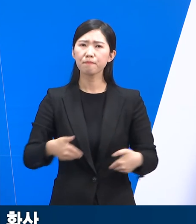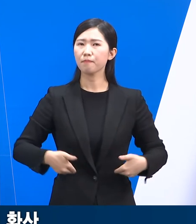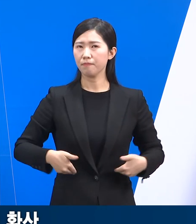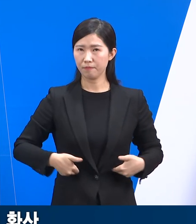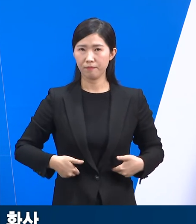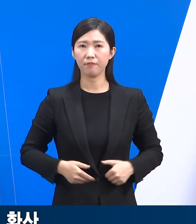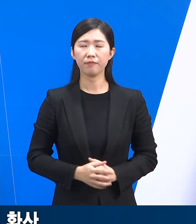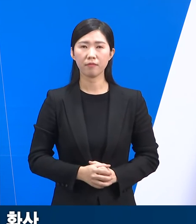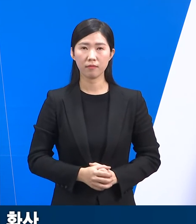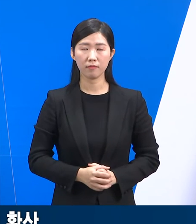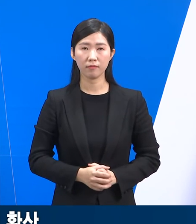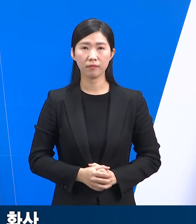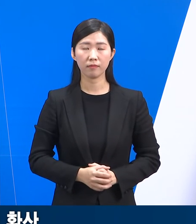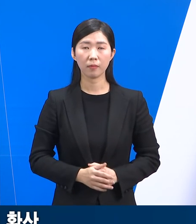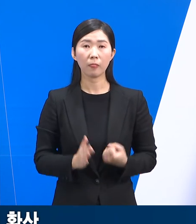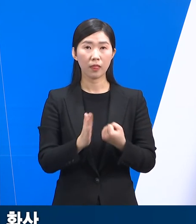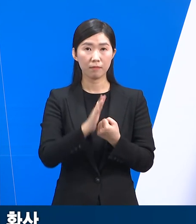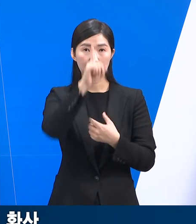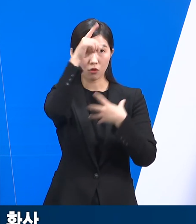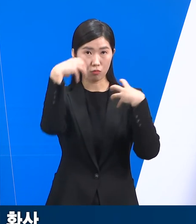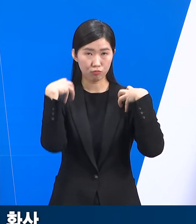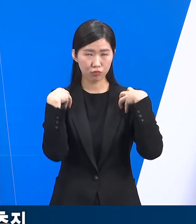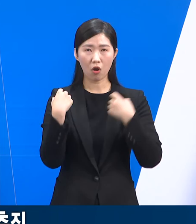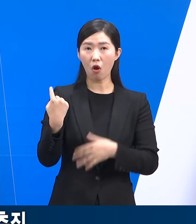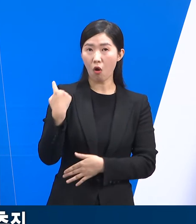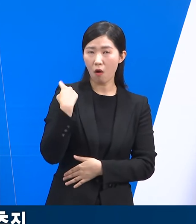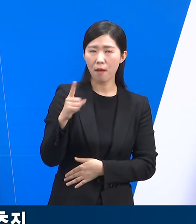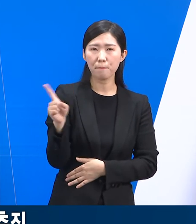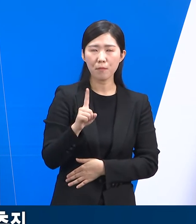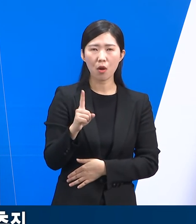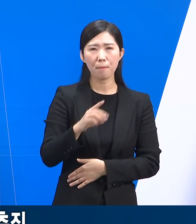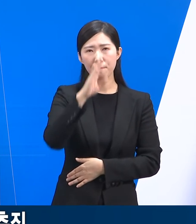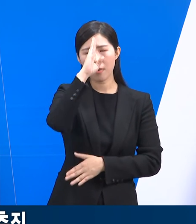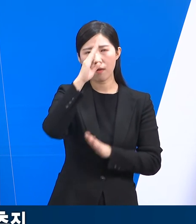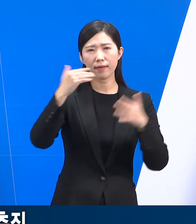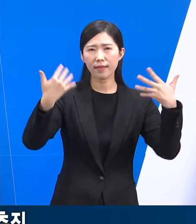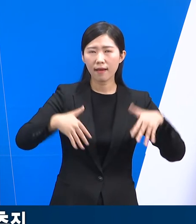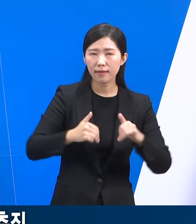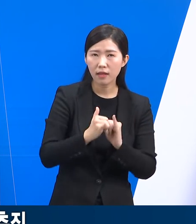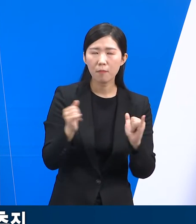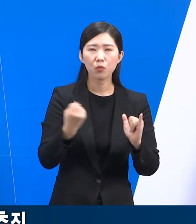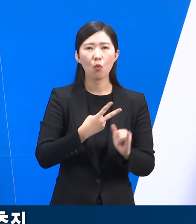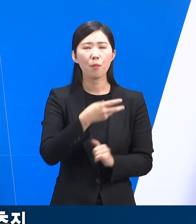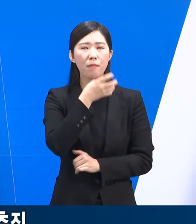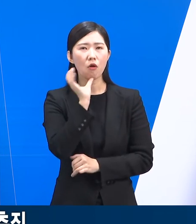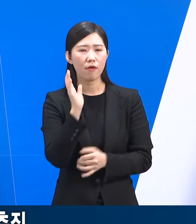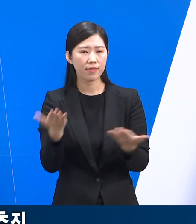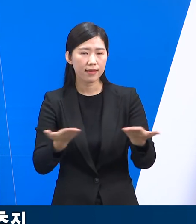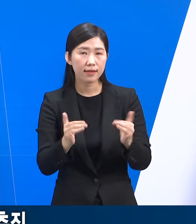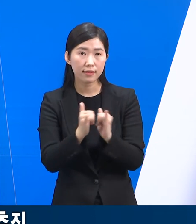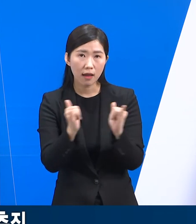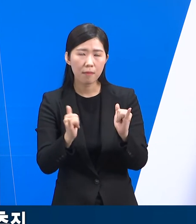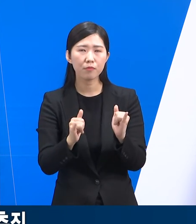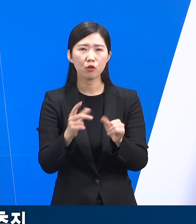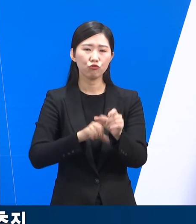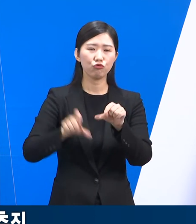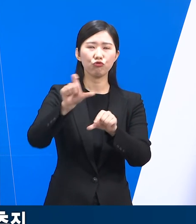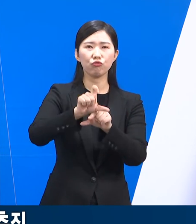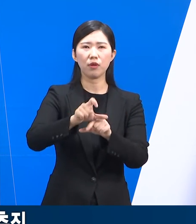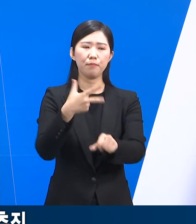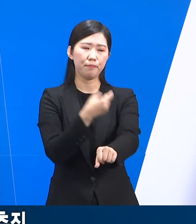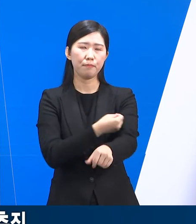이에 정부는 어제 14일부터 면역자하자 및 요양병원 시설에 대한 추가접종 계획을 발표했습니다.